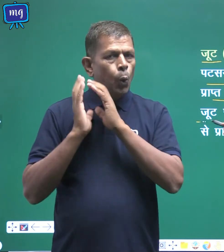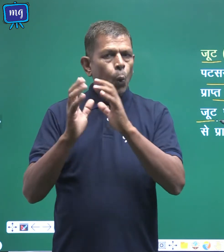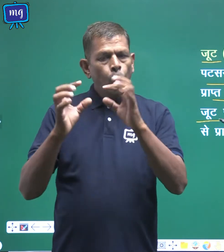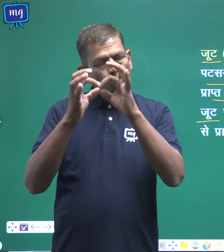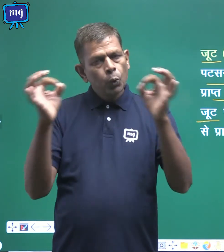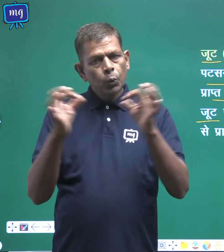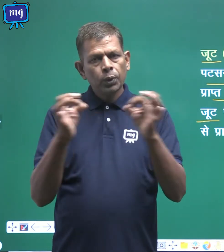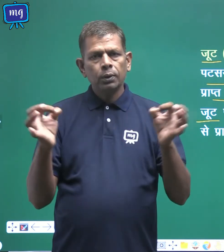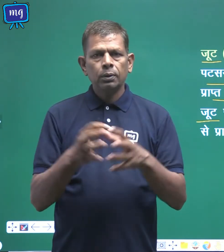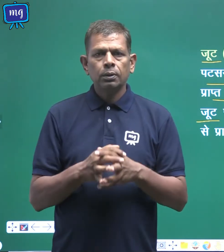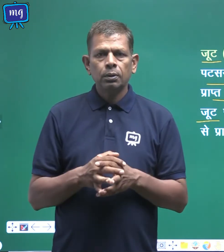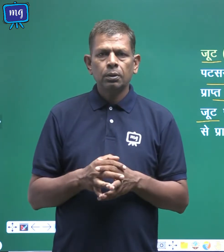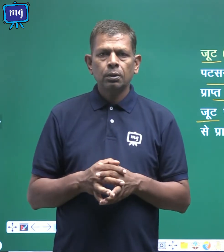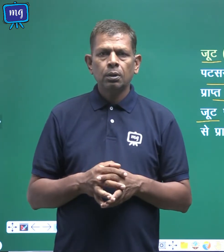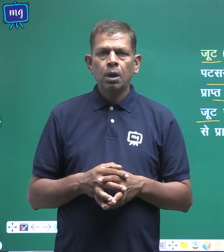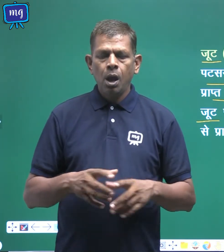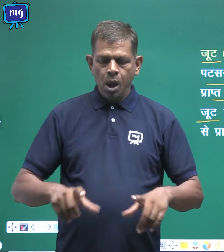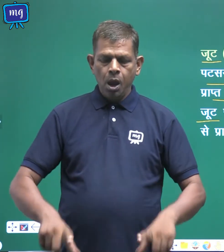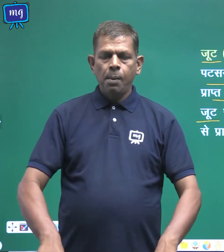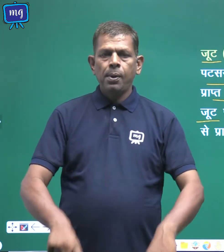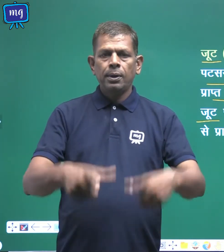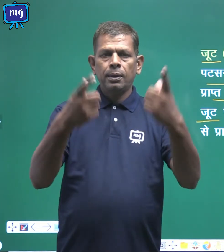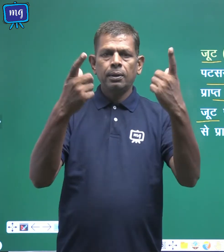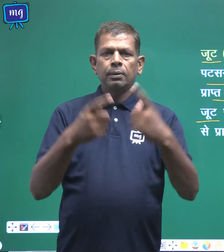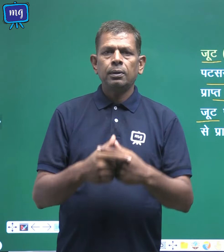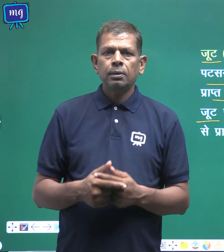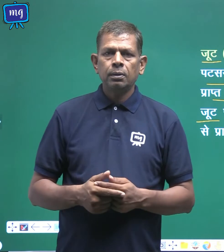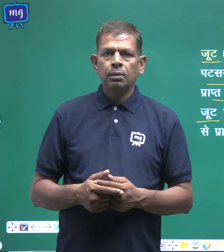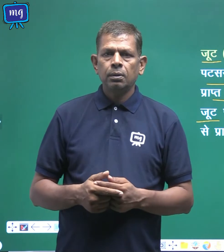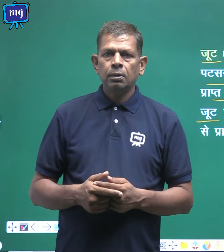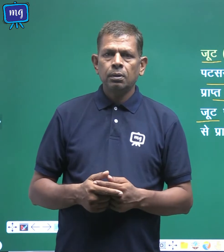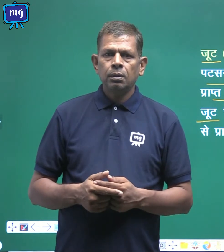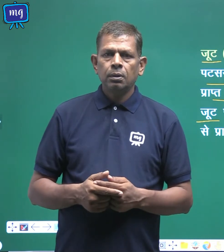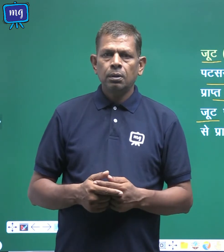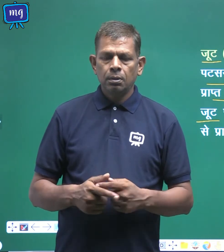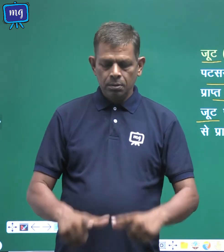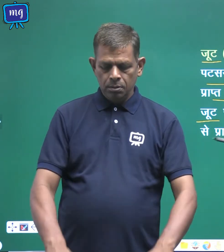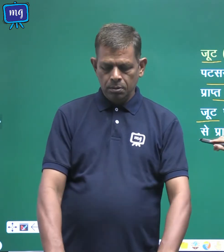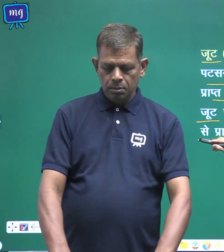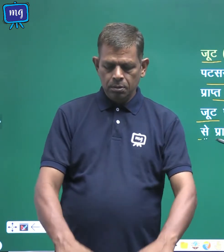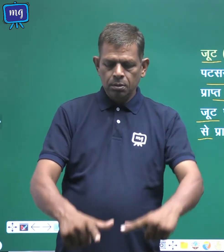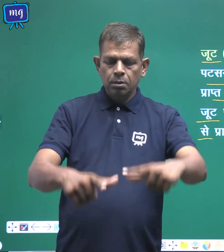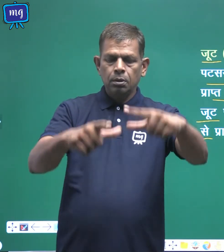जूट पट्सन पादप के तने भाग से